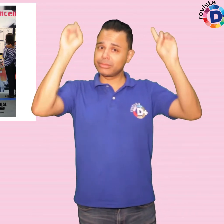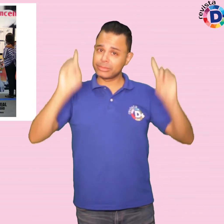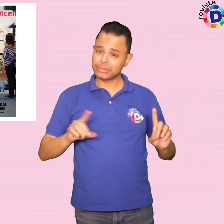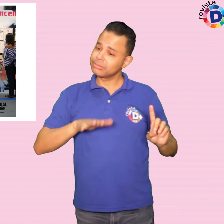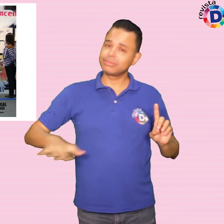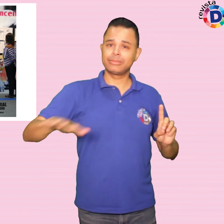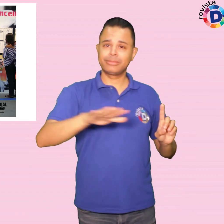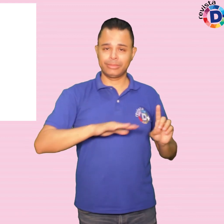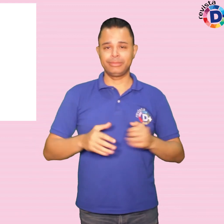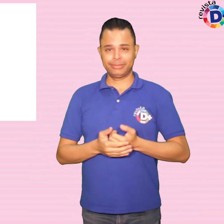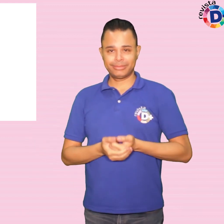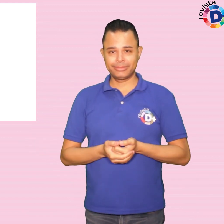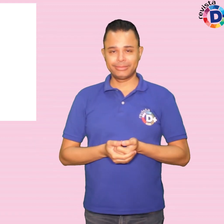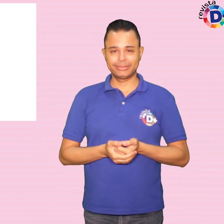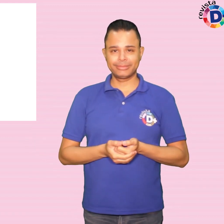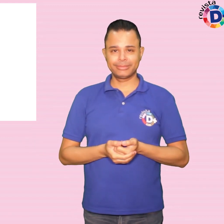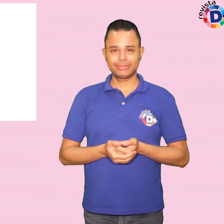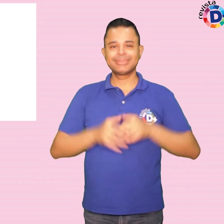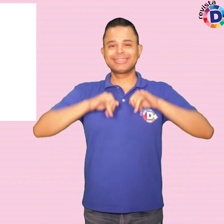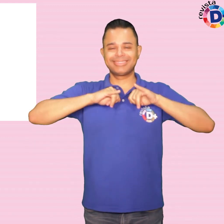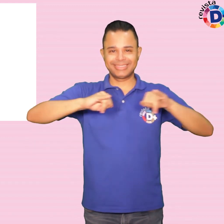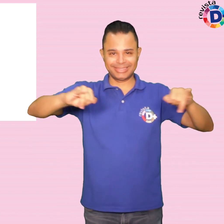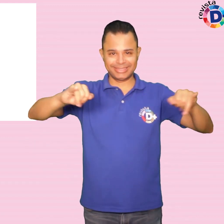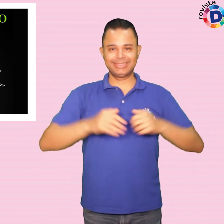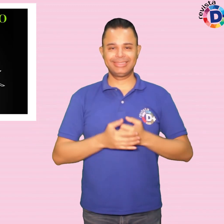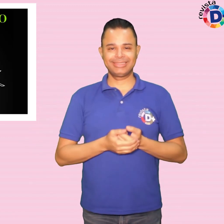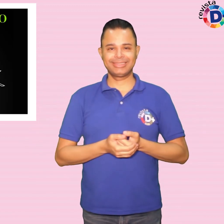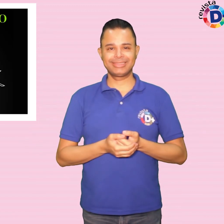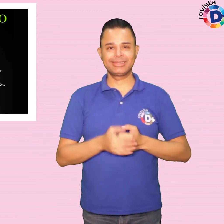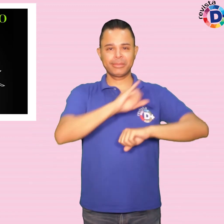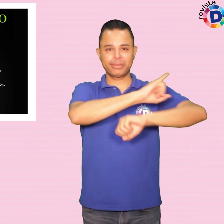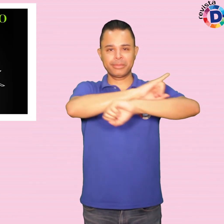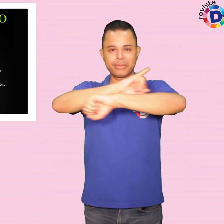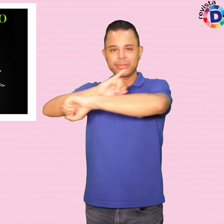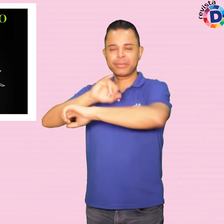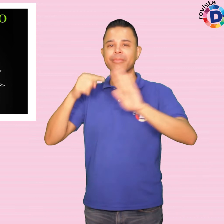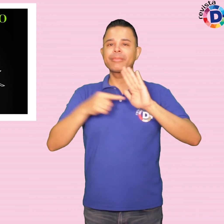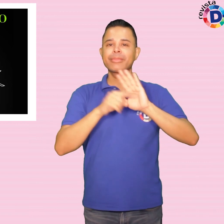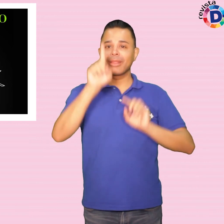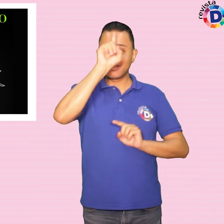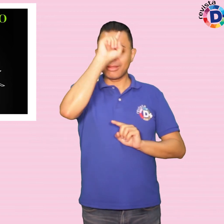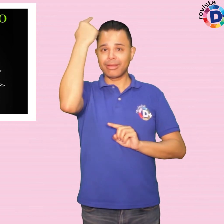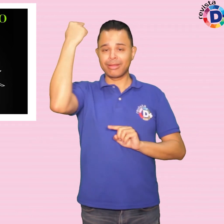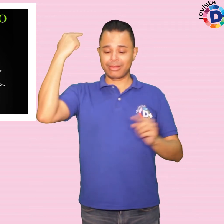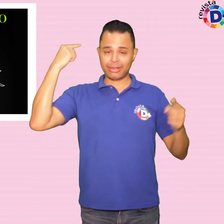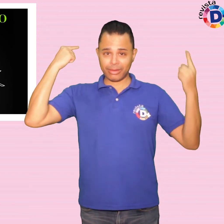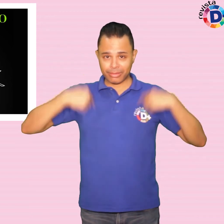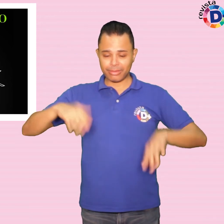deficiências. Serviço – Exposição, criação e movimento – Experiência